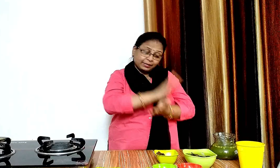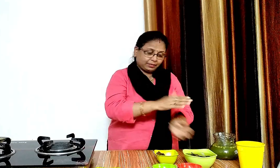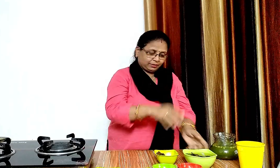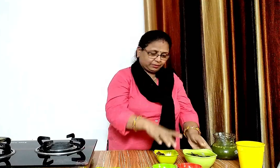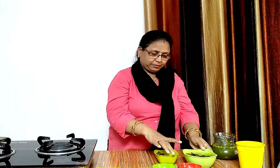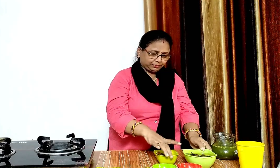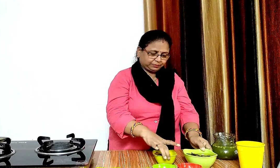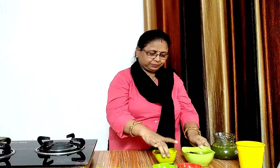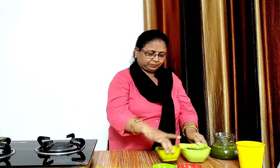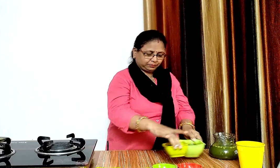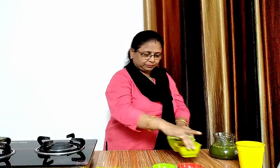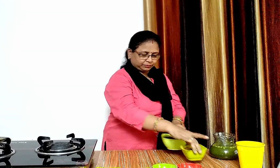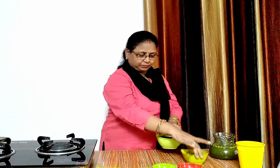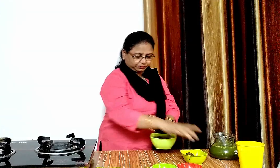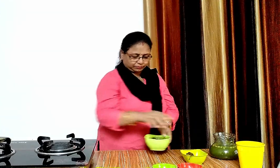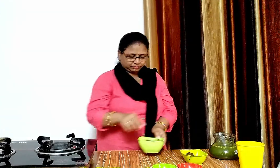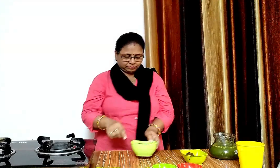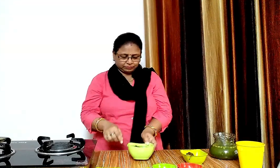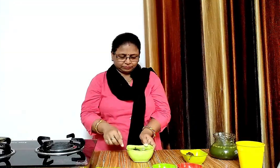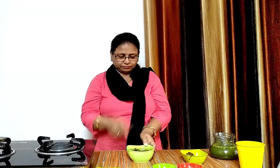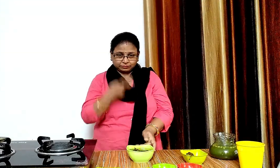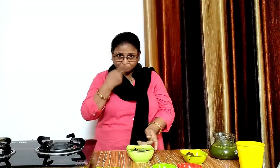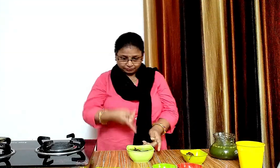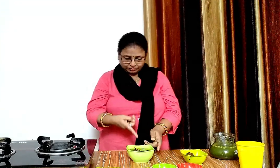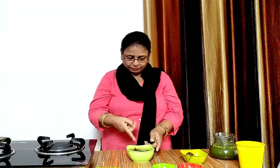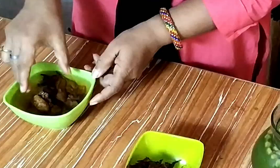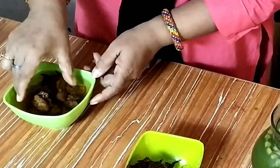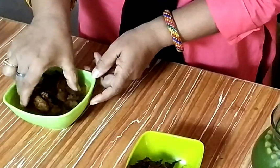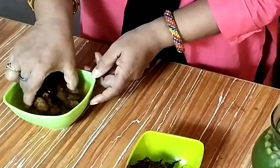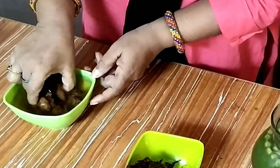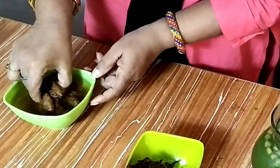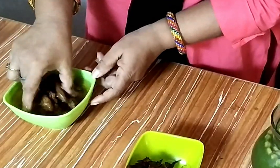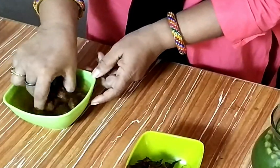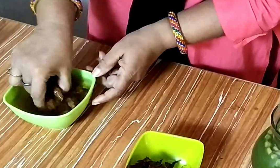इसके लिए हमने इमली को पहले ही दो गंड़े के लिए पाने में भीगो कर रख दिया था